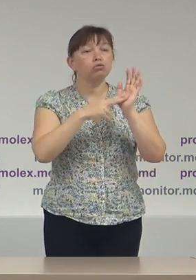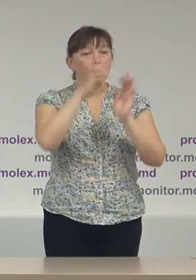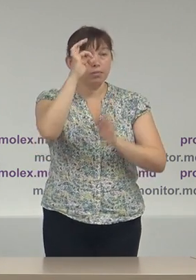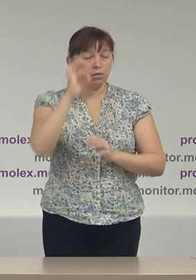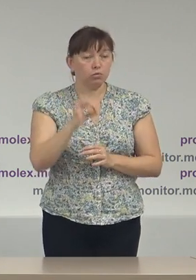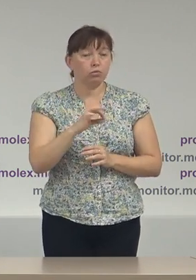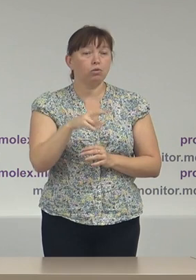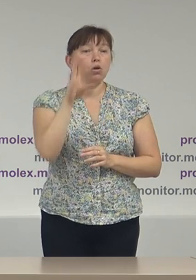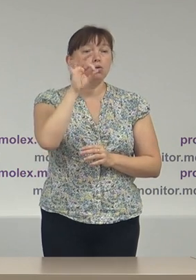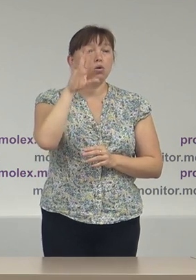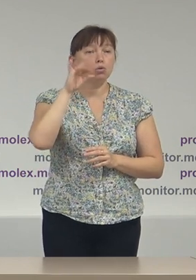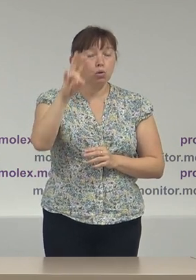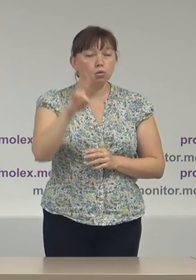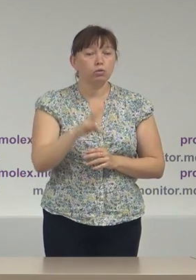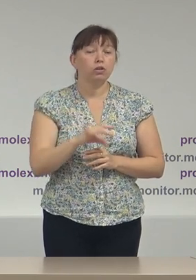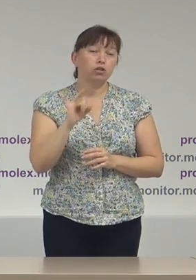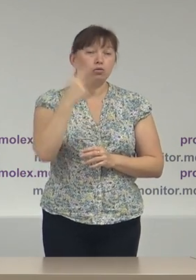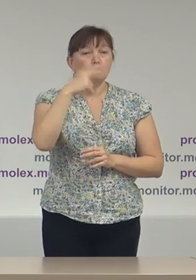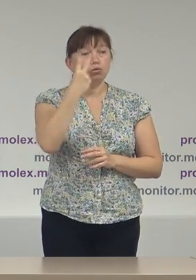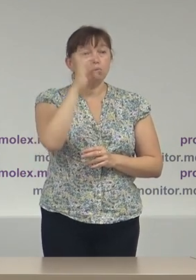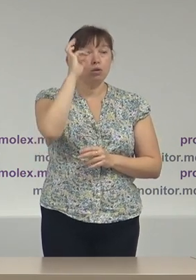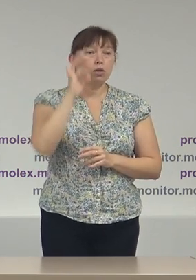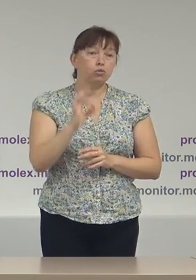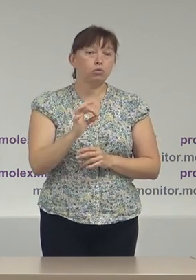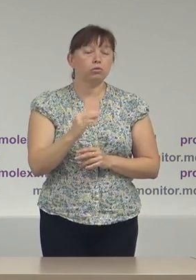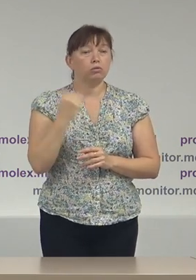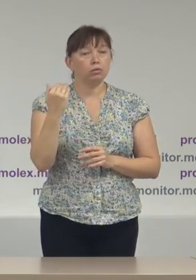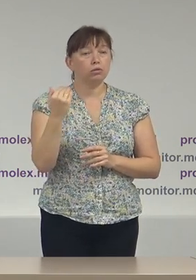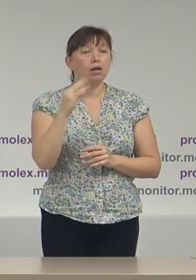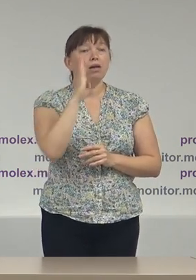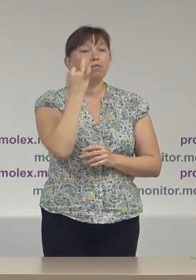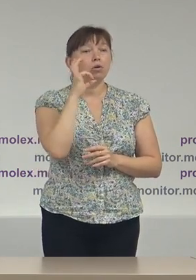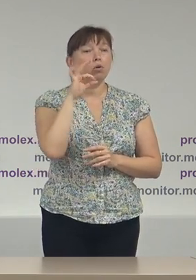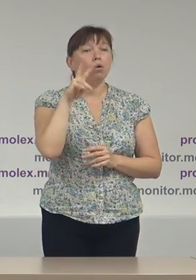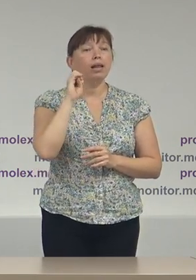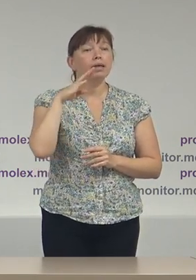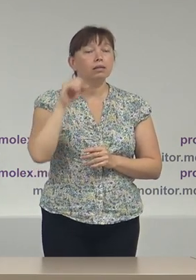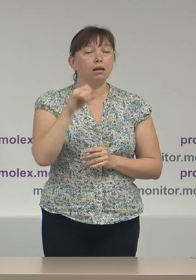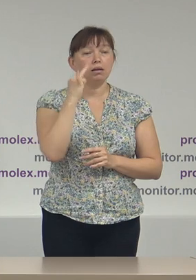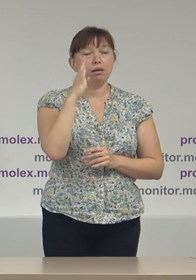domnul Dodon și cam 22% doamna Violeta Invanov.